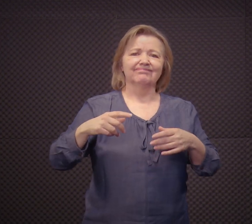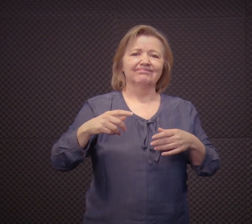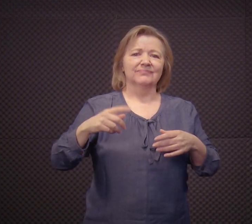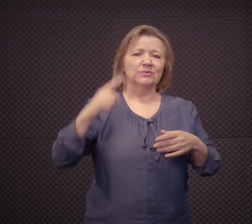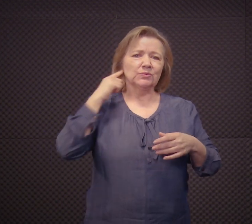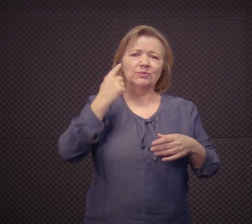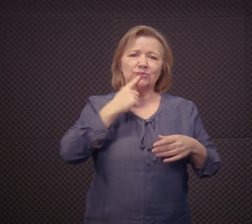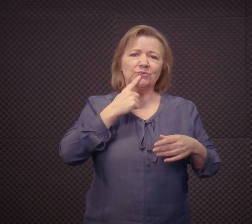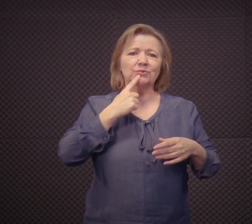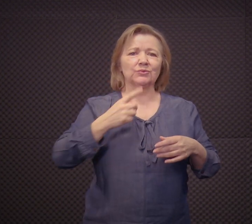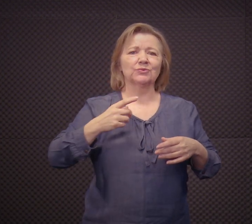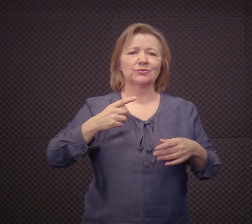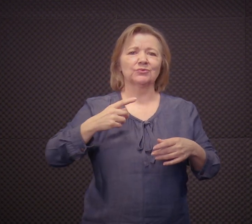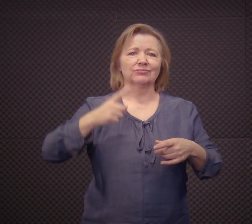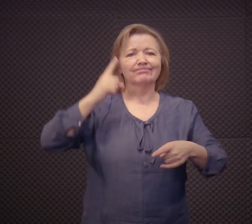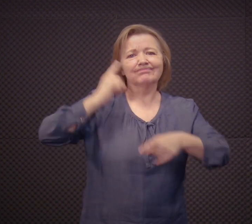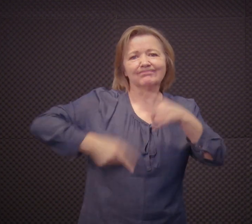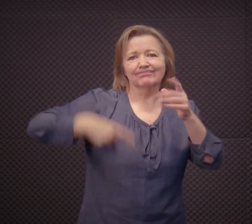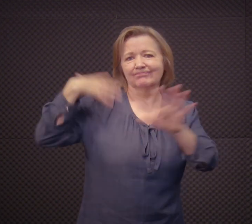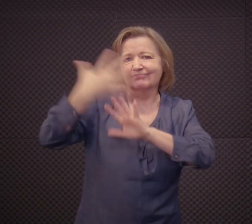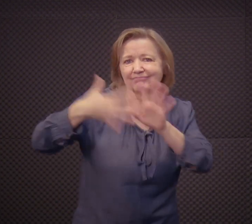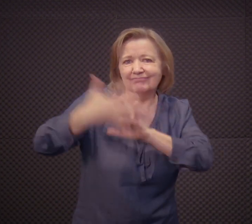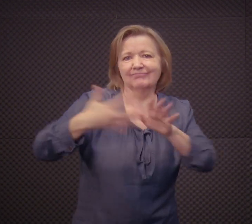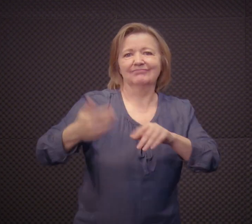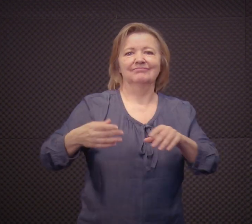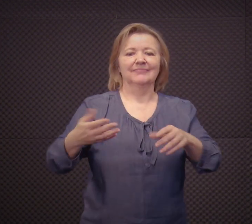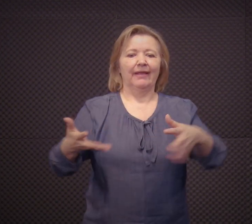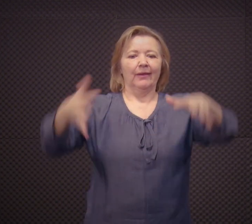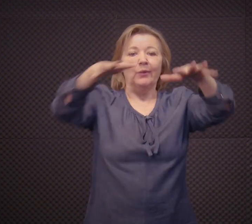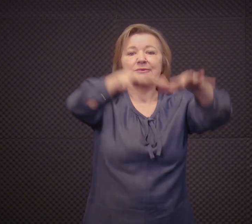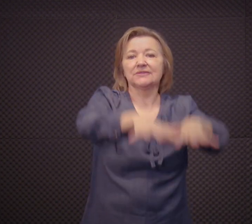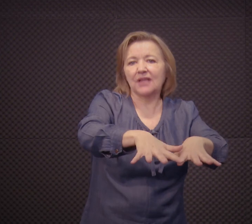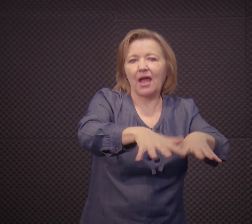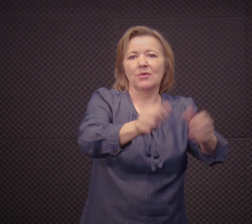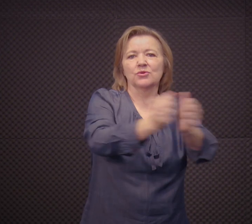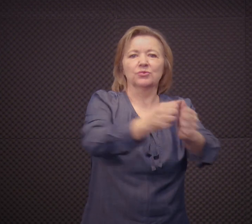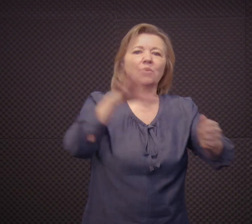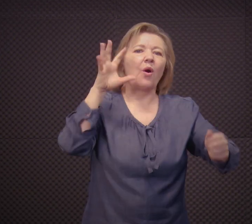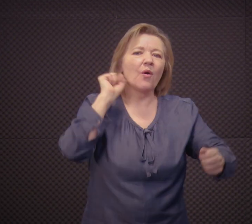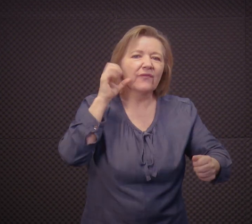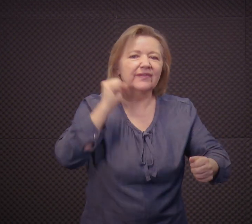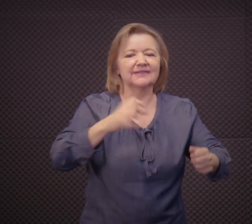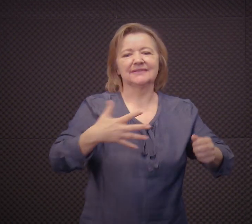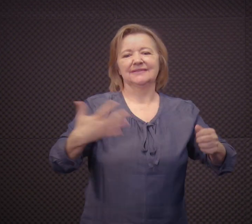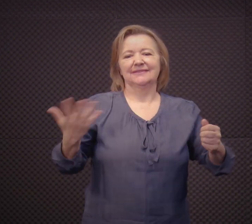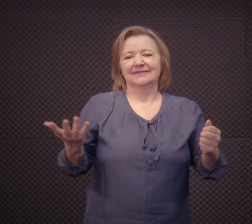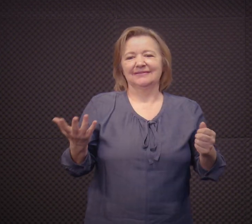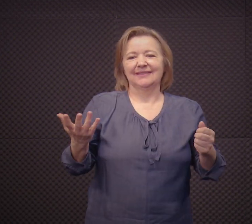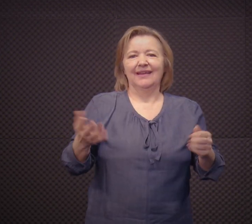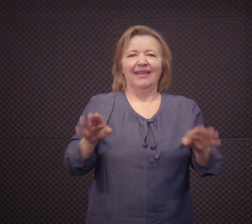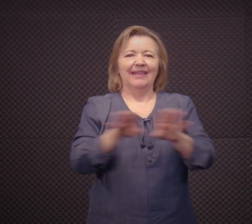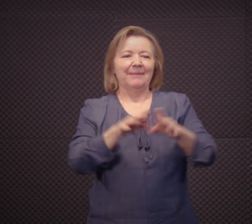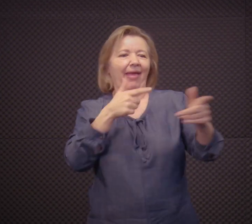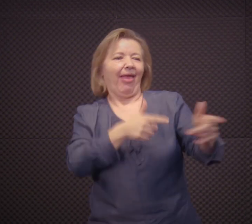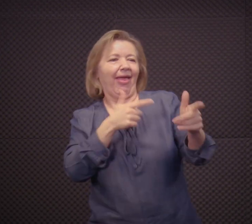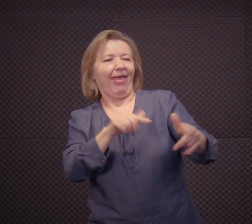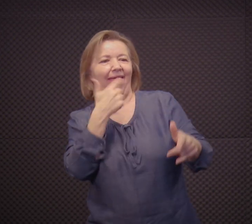escreve também sobre essas proibições da língua de sinais, sobre a inclusão, sobre os